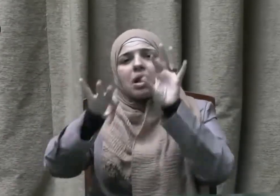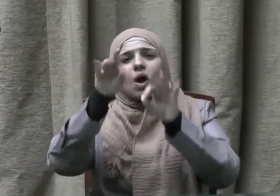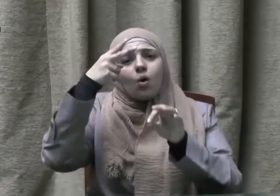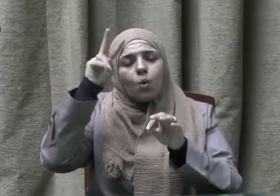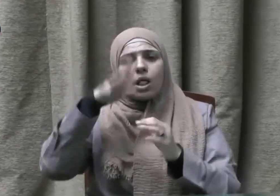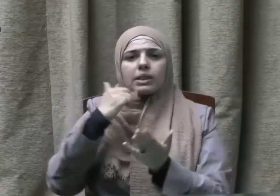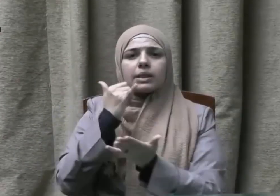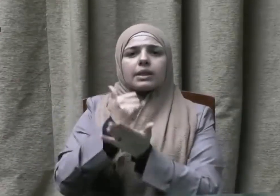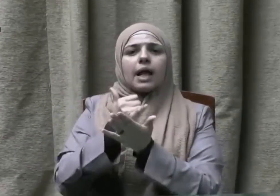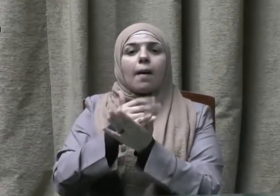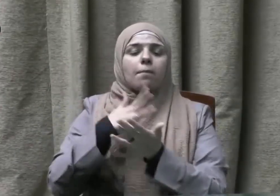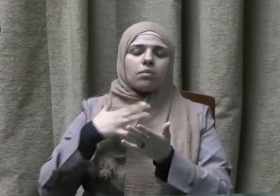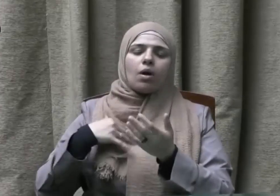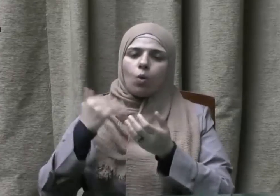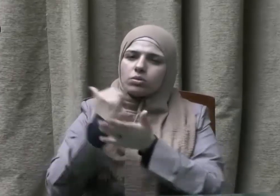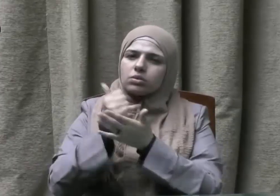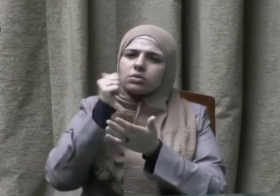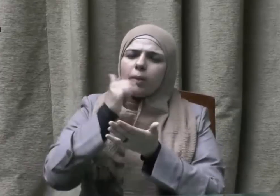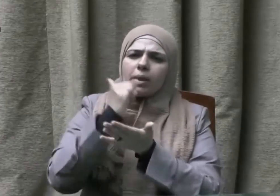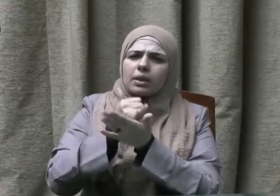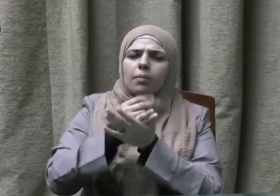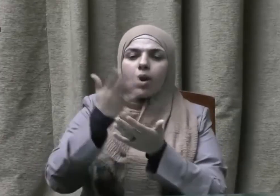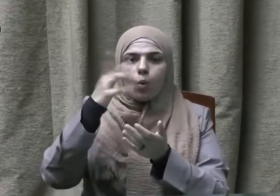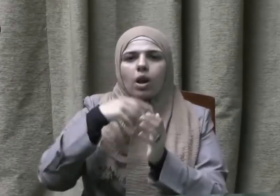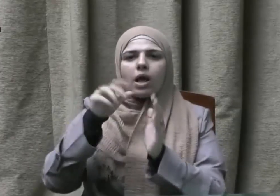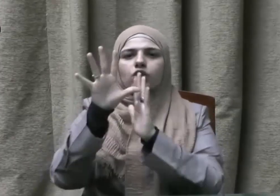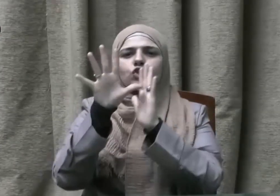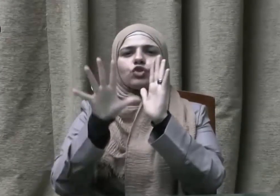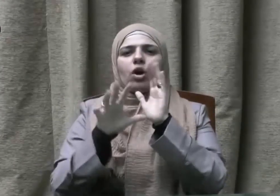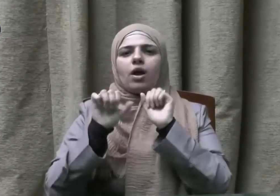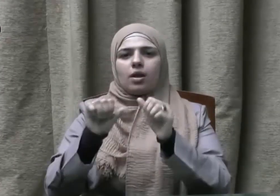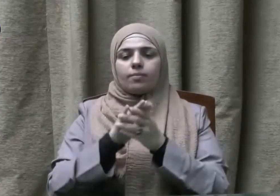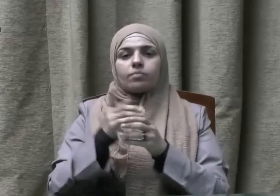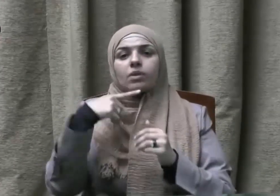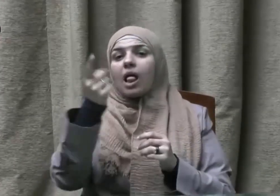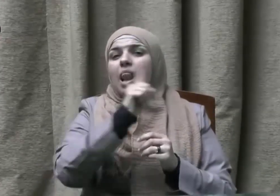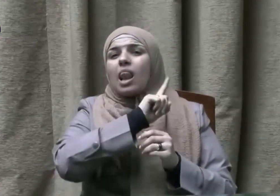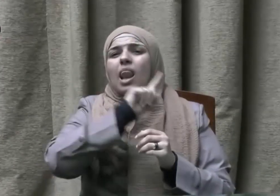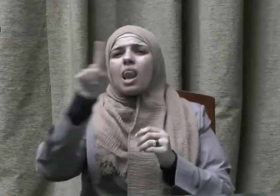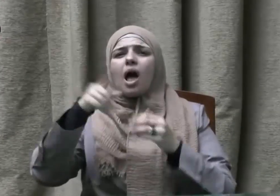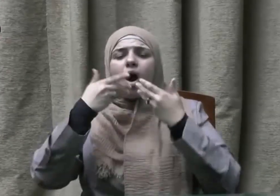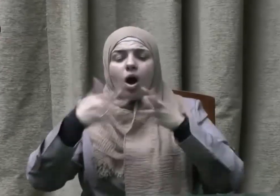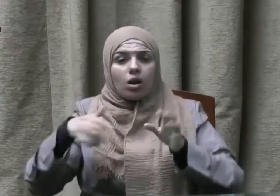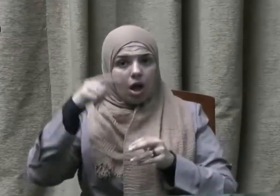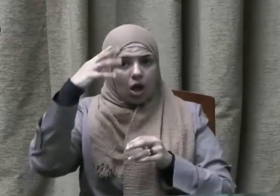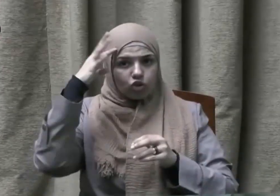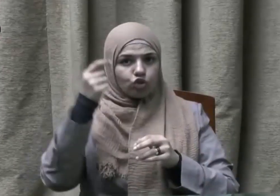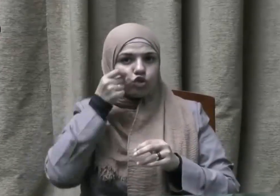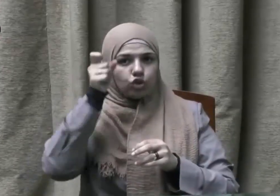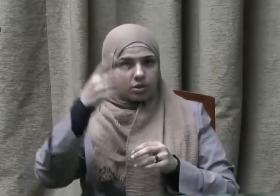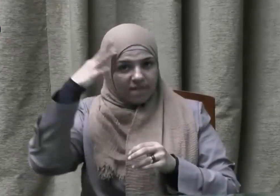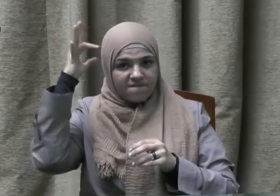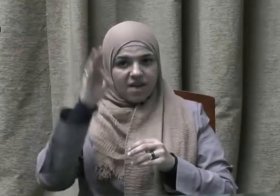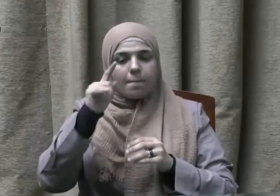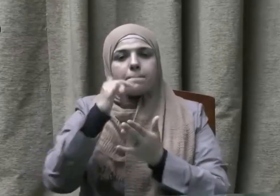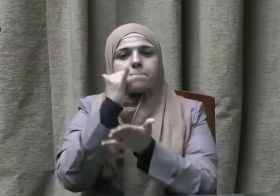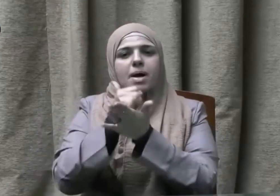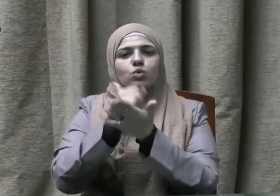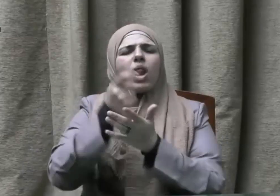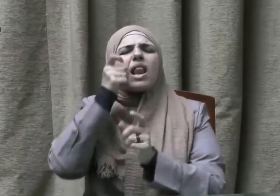للمسؤولية والتكاليف الشرعية فلا يخل عاقل رشيد من أمر المسؤولية مهما